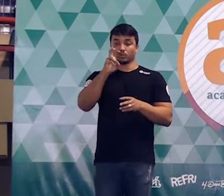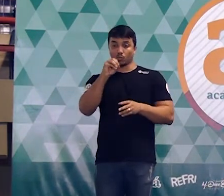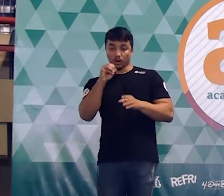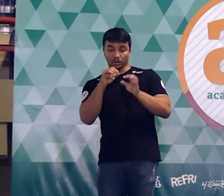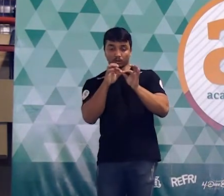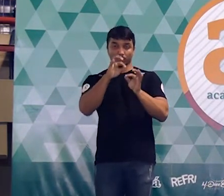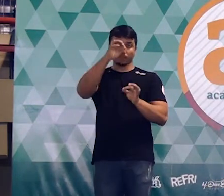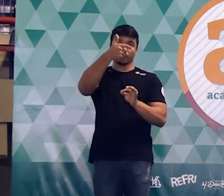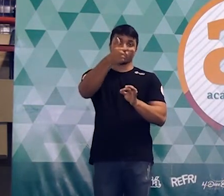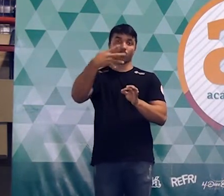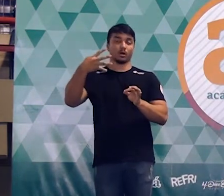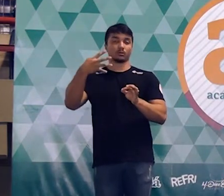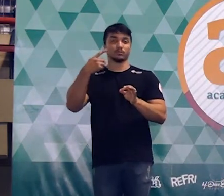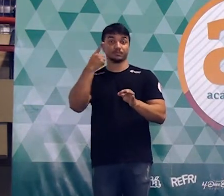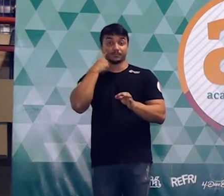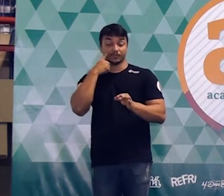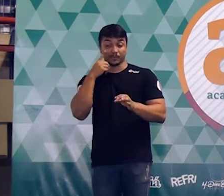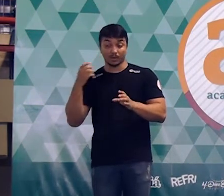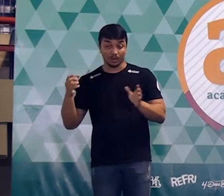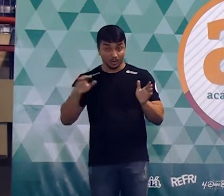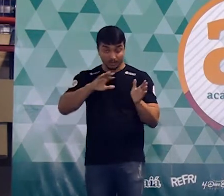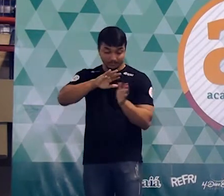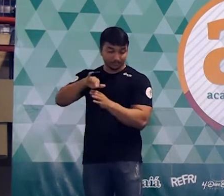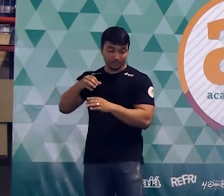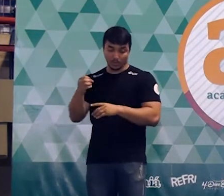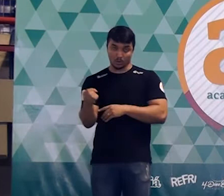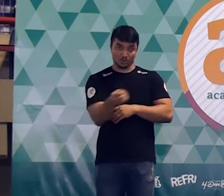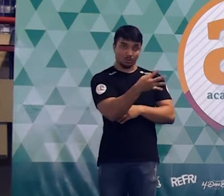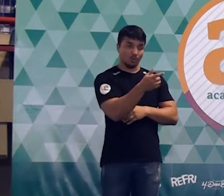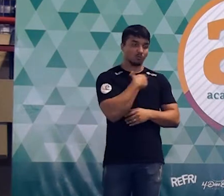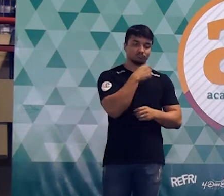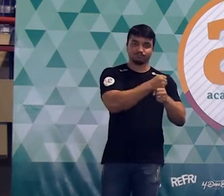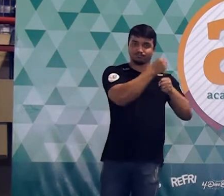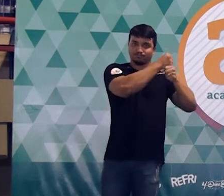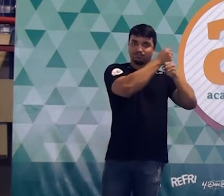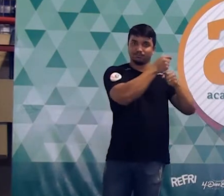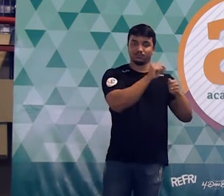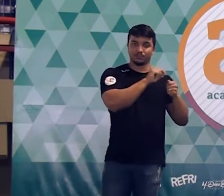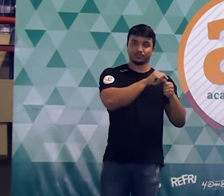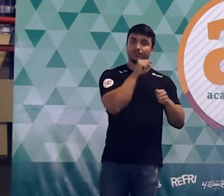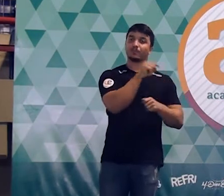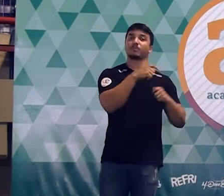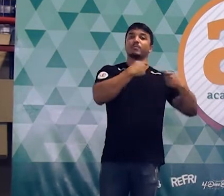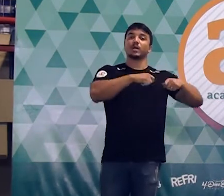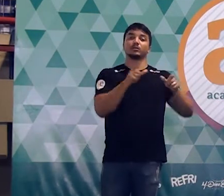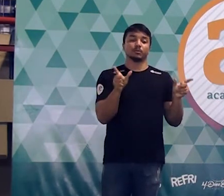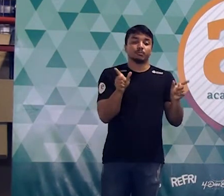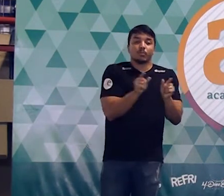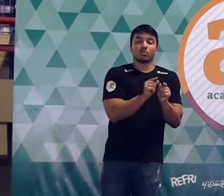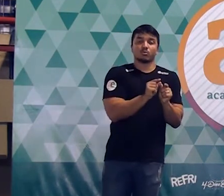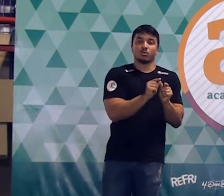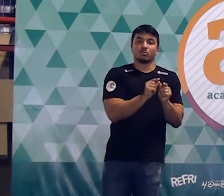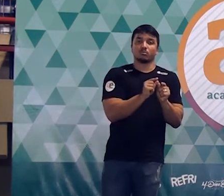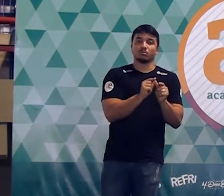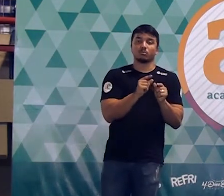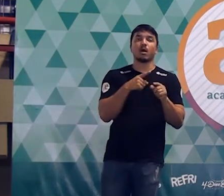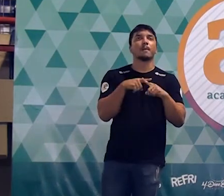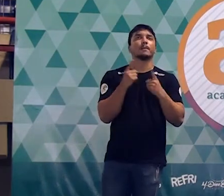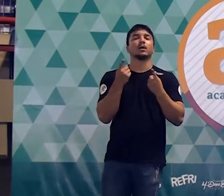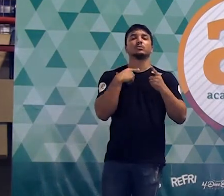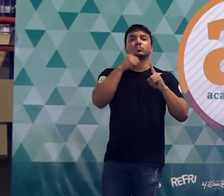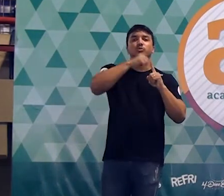enunciado da questão disse que a nova piscina que vai ser construída tem que ser menor do que a anterior.